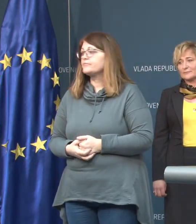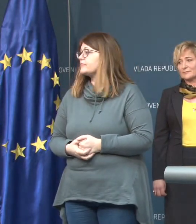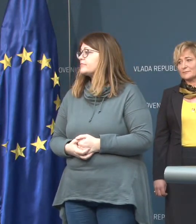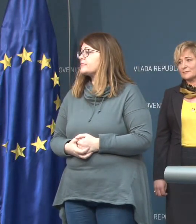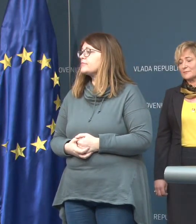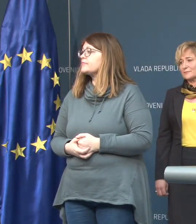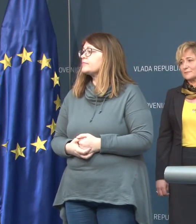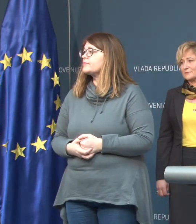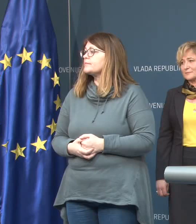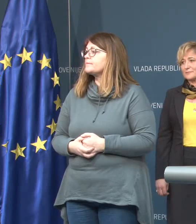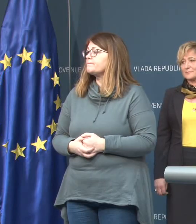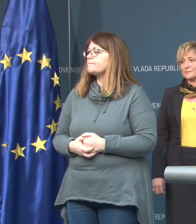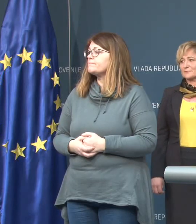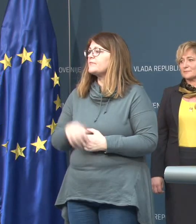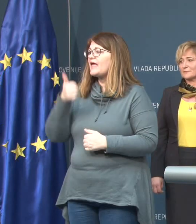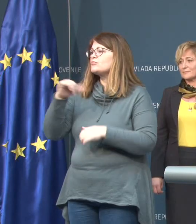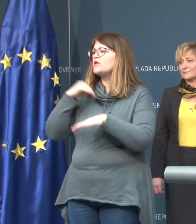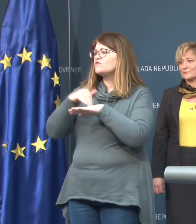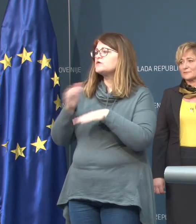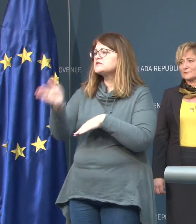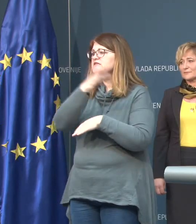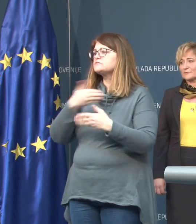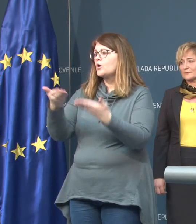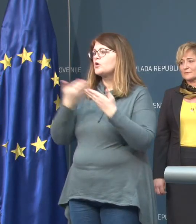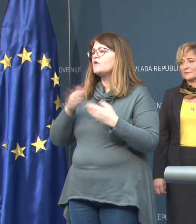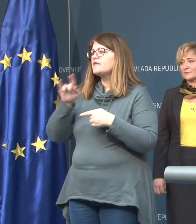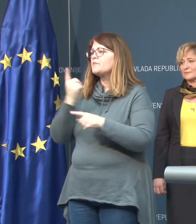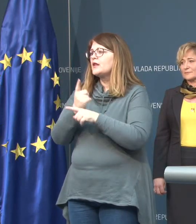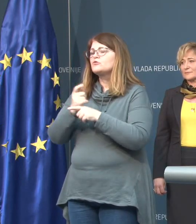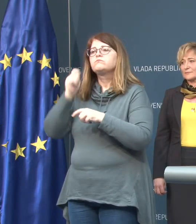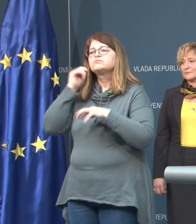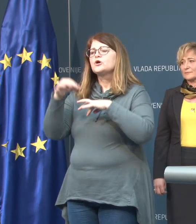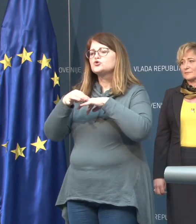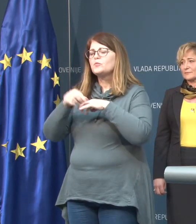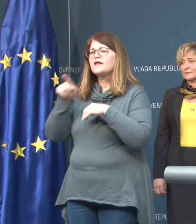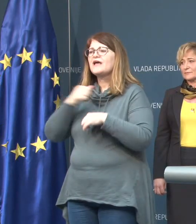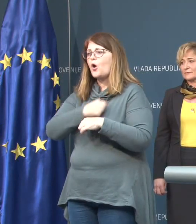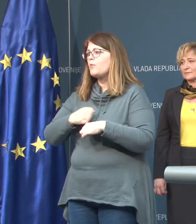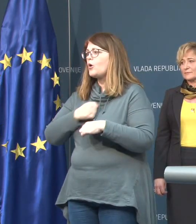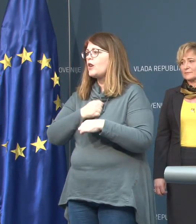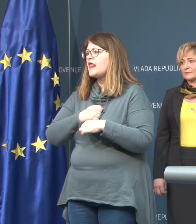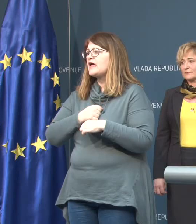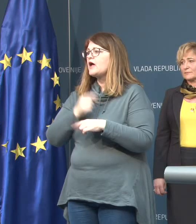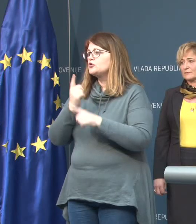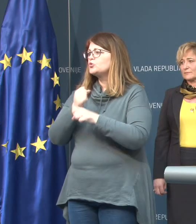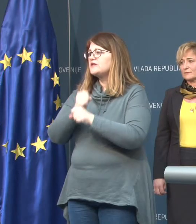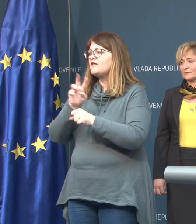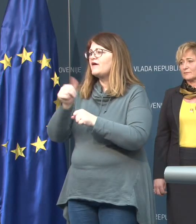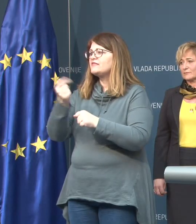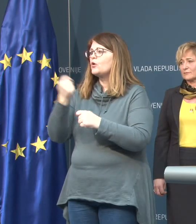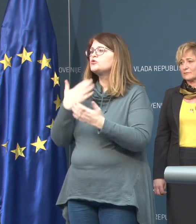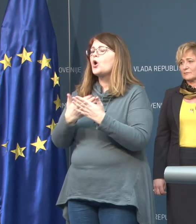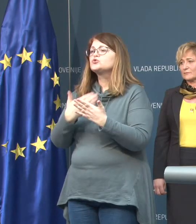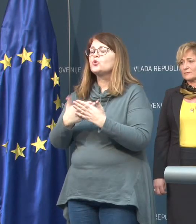Tjaša Dogolim, POP TV. Eno informacijo smo dobili, da naj bi bila tudi soproga tega obolelega, da naj bi delala v eni od